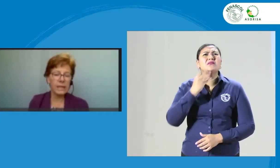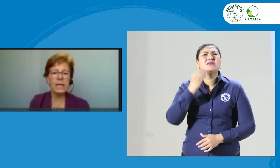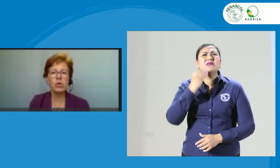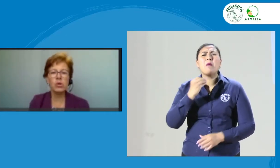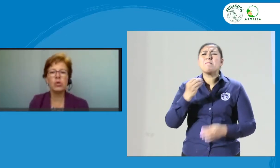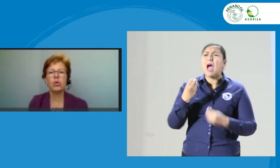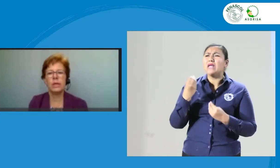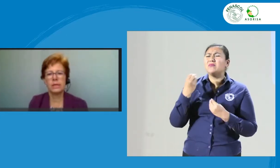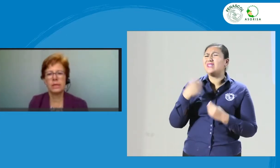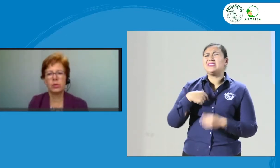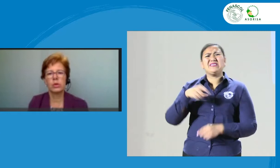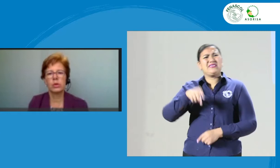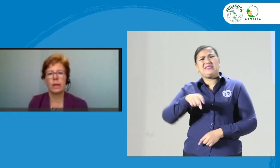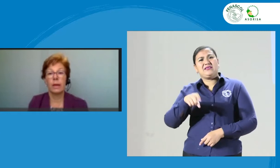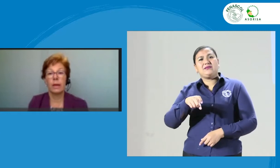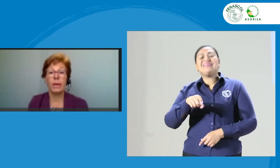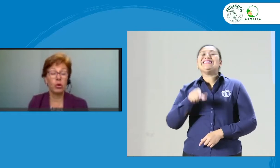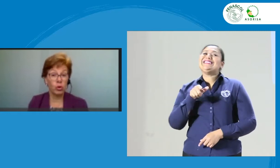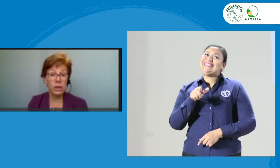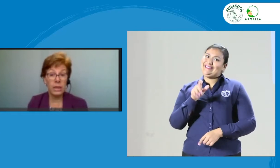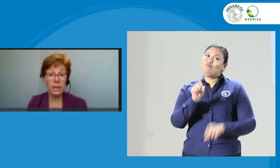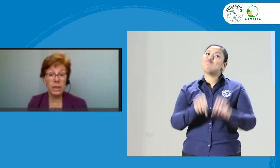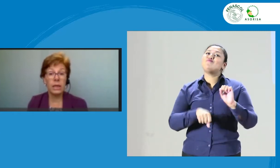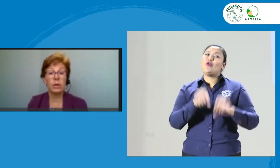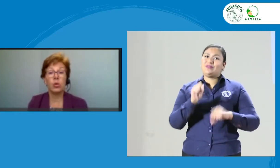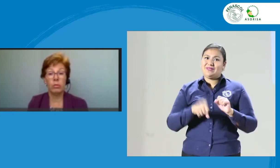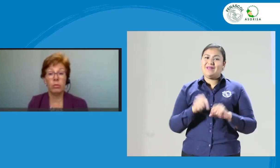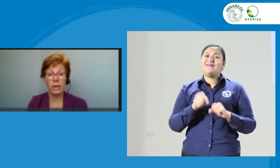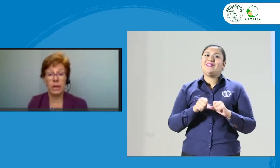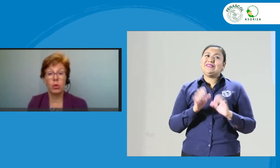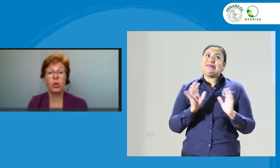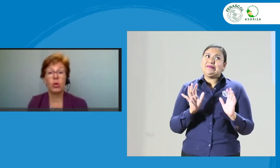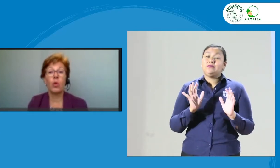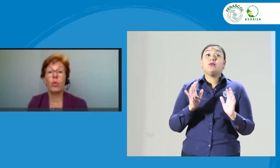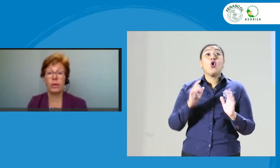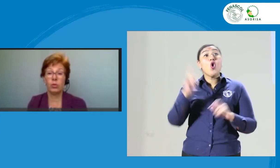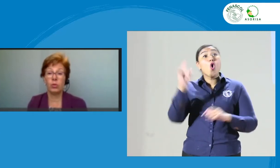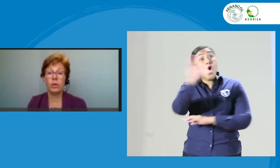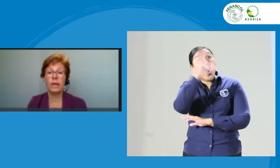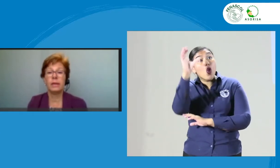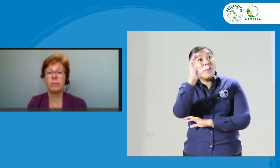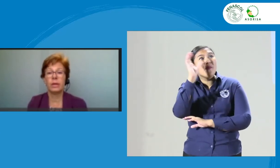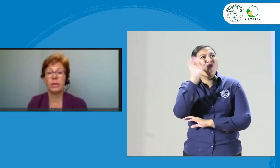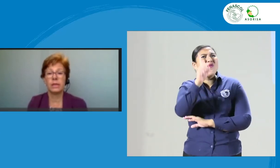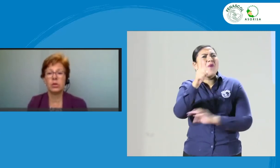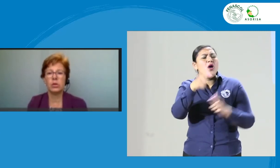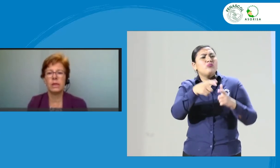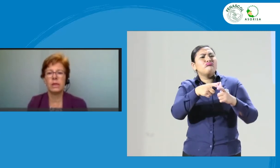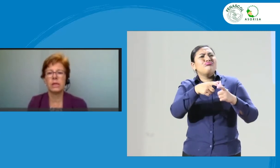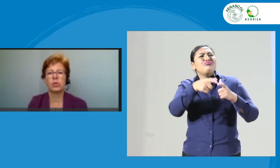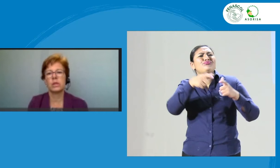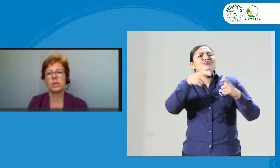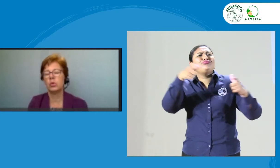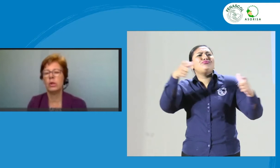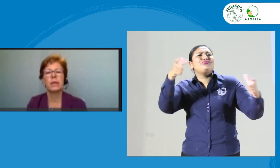Esos son los riesgos. Pero yo diría que en Colombia, con la juventud de la interpretación y de la asociación,